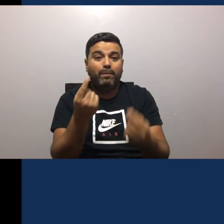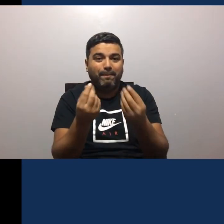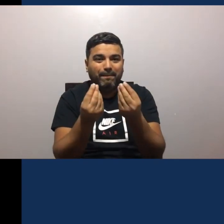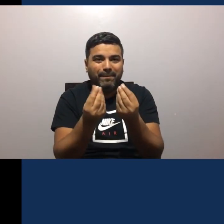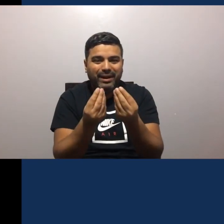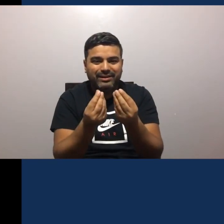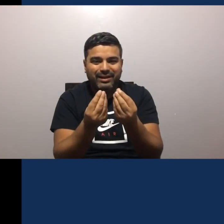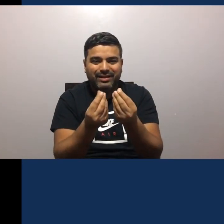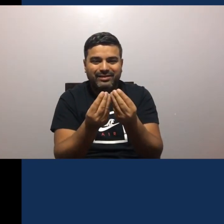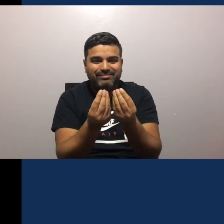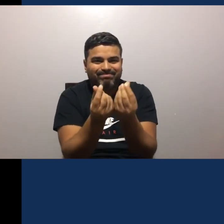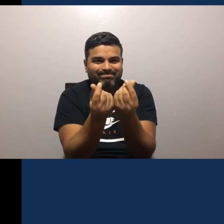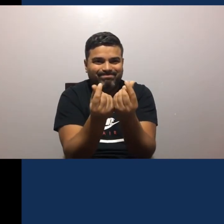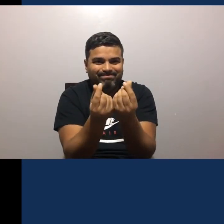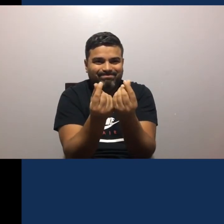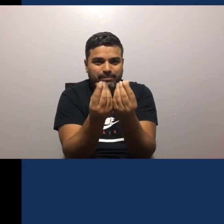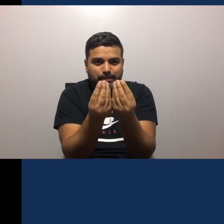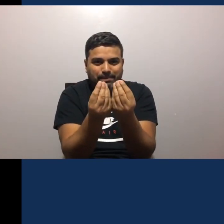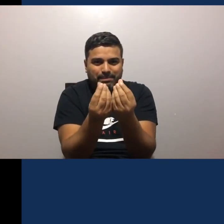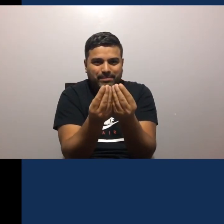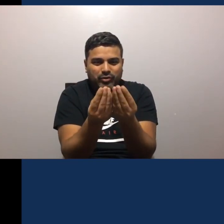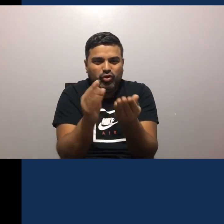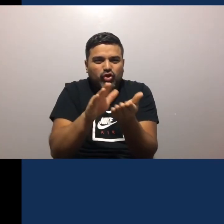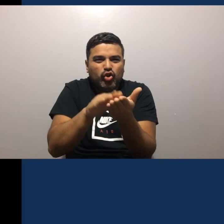recibir dinero En efectivo Evítalo